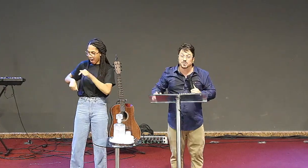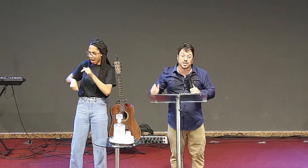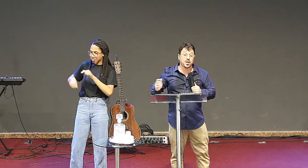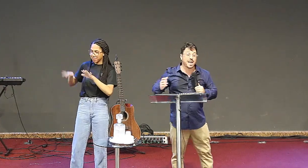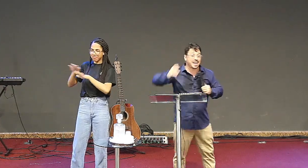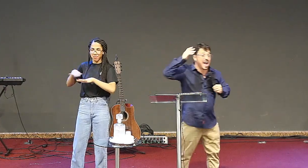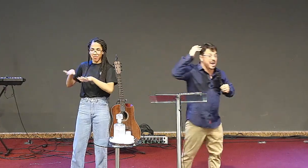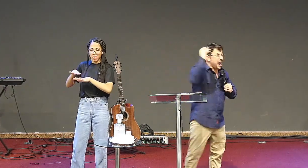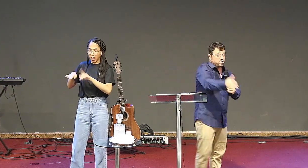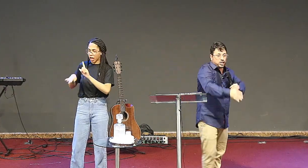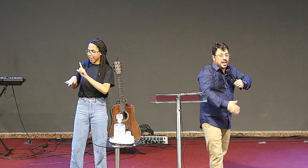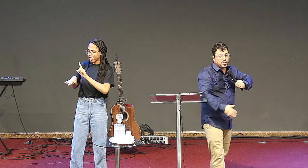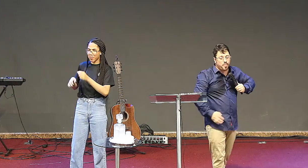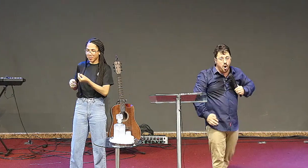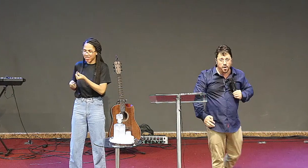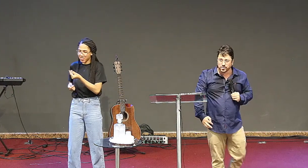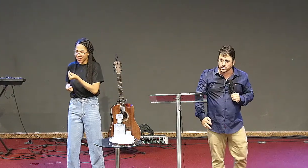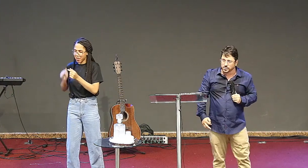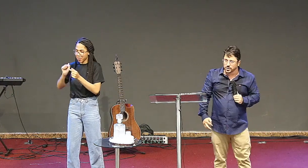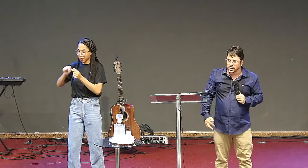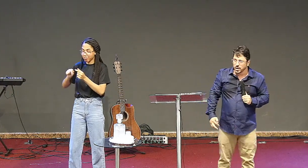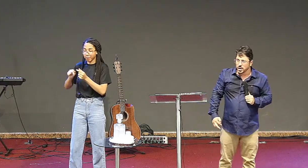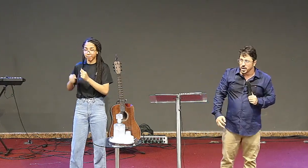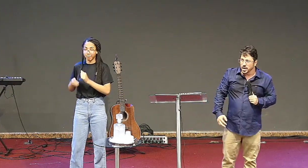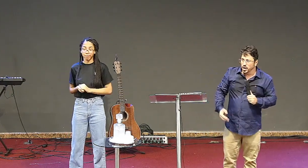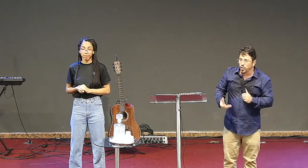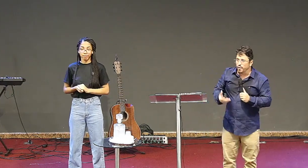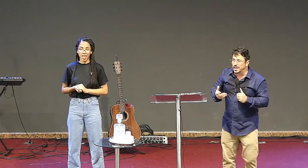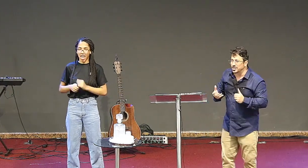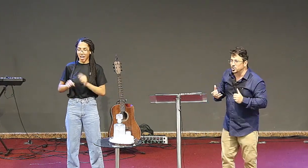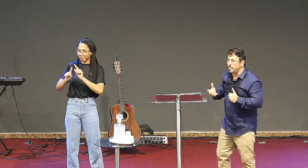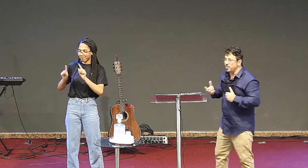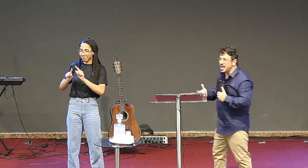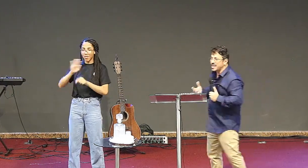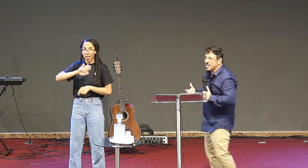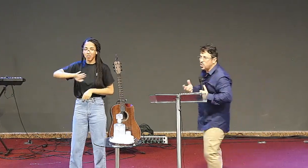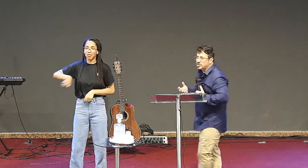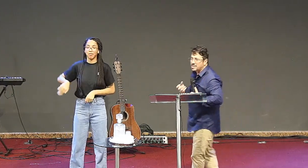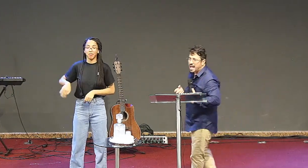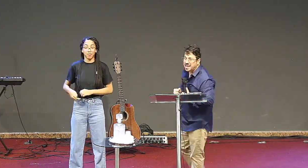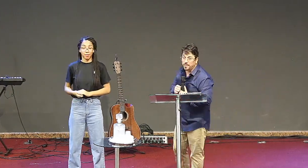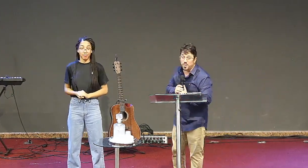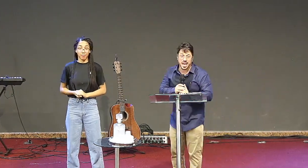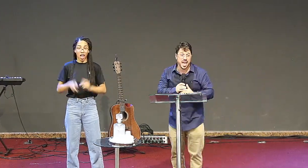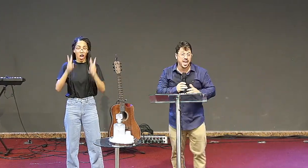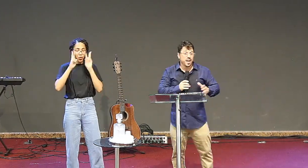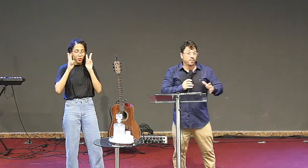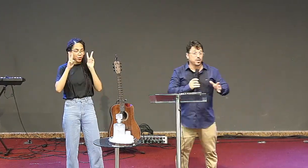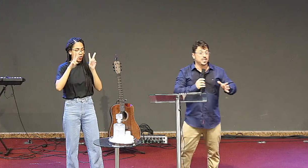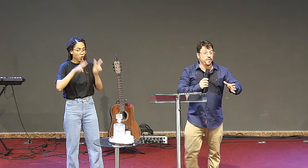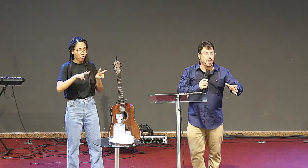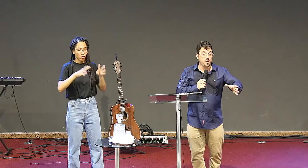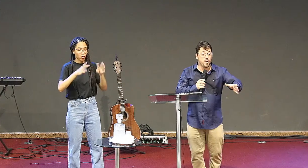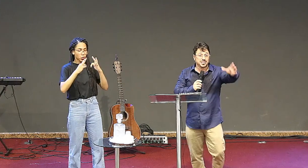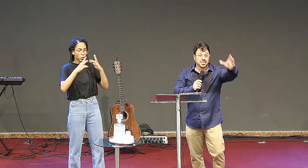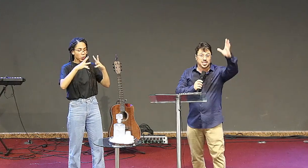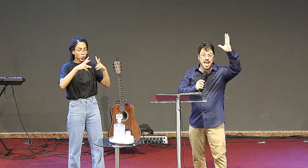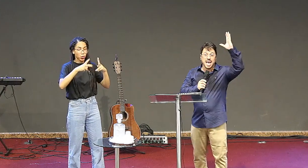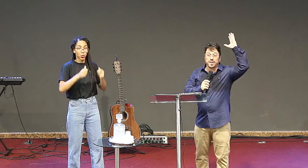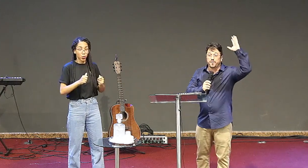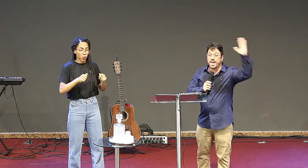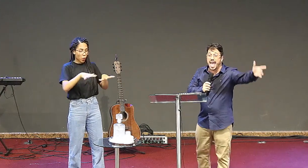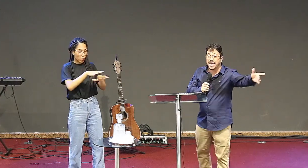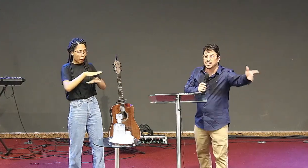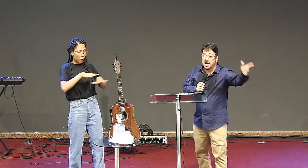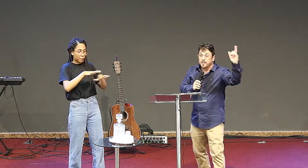de Deus, mas só querem arrancar o dinheiro do povo, eu estou vendo a sua pureza doutrinária, porque você viu esses que